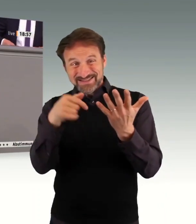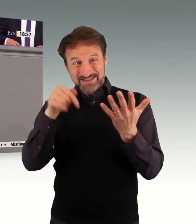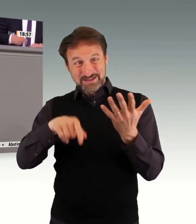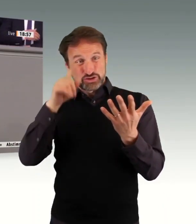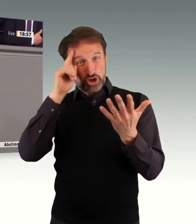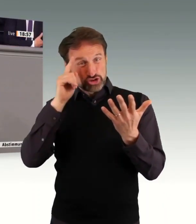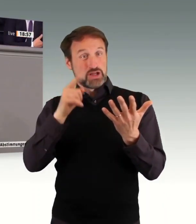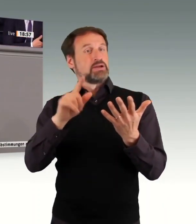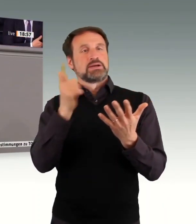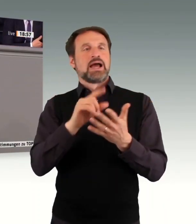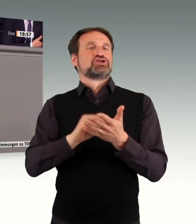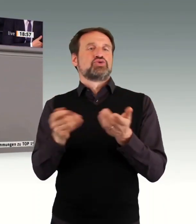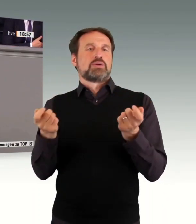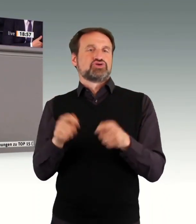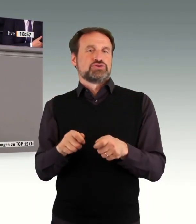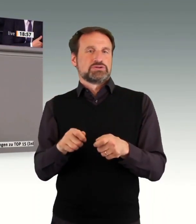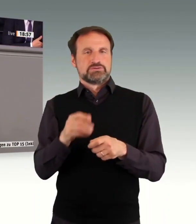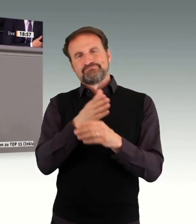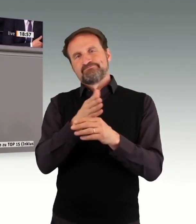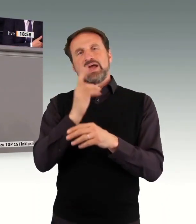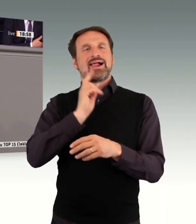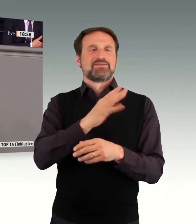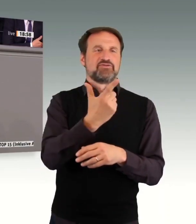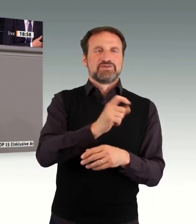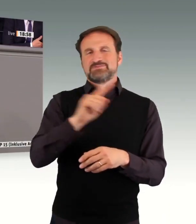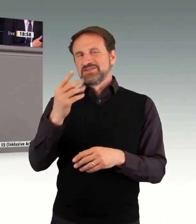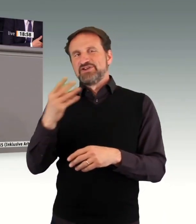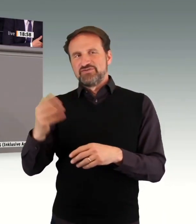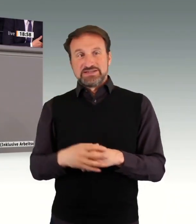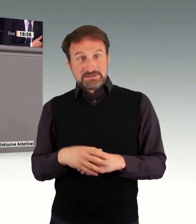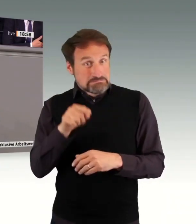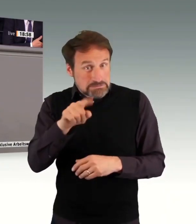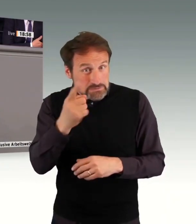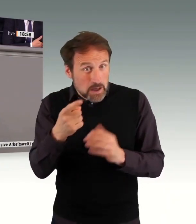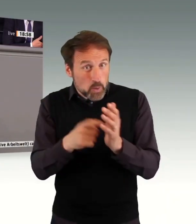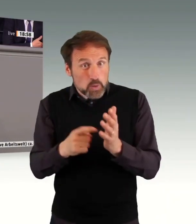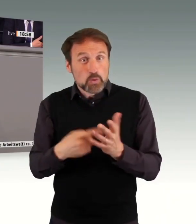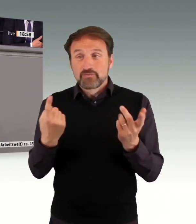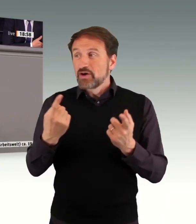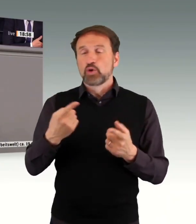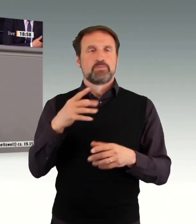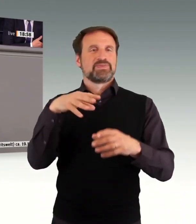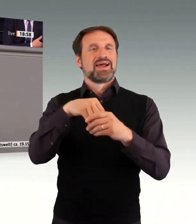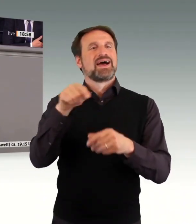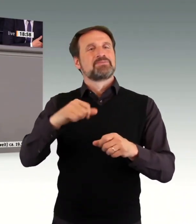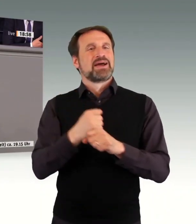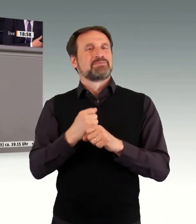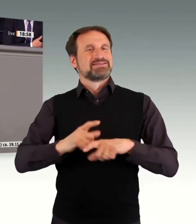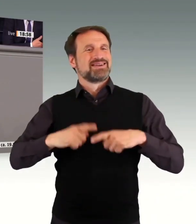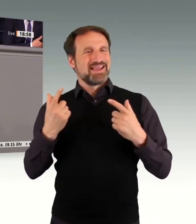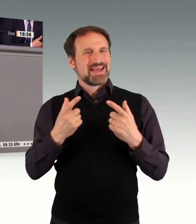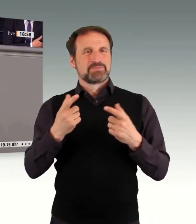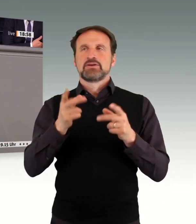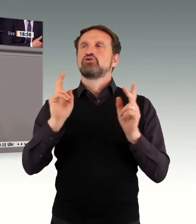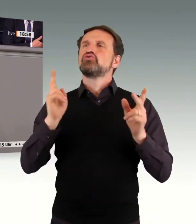Chancenverbesserung für Menschen mit Behinderung in der Arbeitswelt einsetzen und weiterhin auch sinnvolle Vorschläge unterbreiten, wie zum Beispiel eine